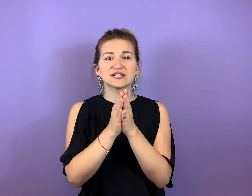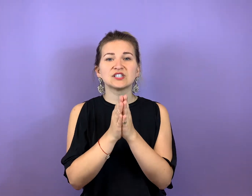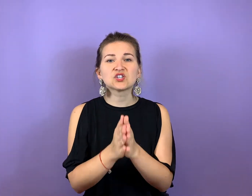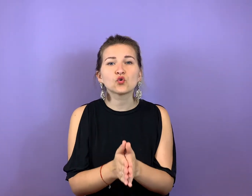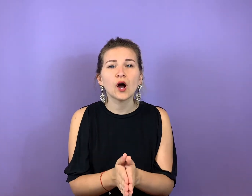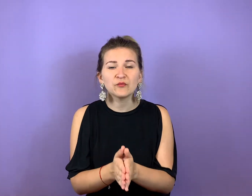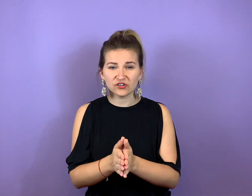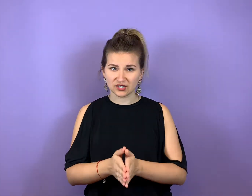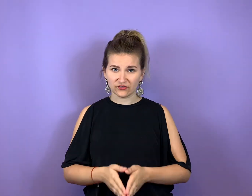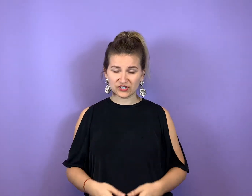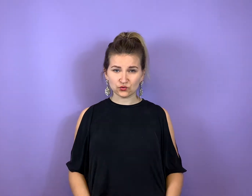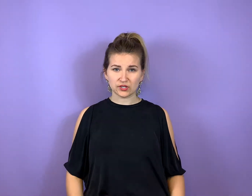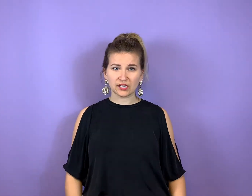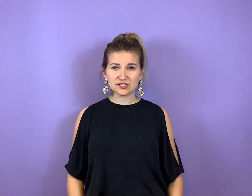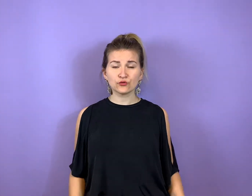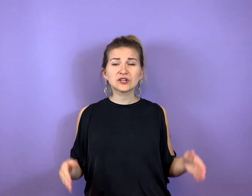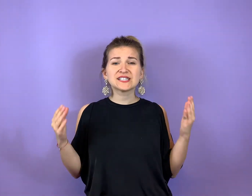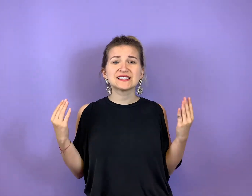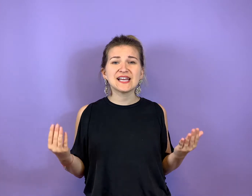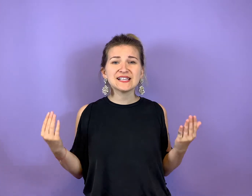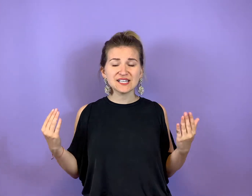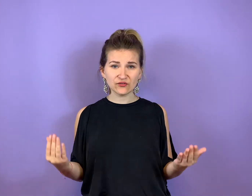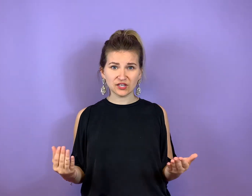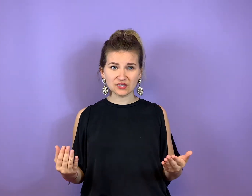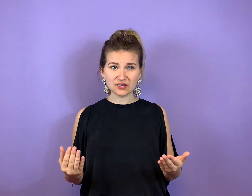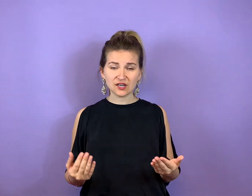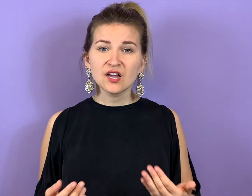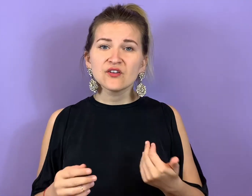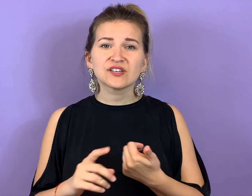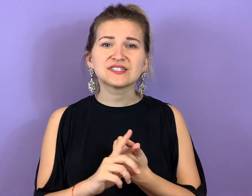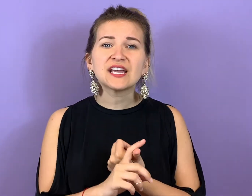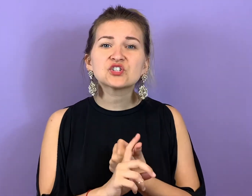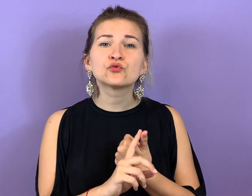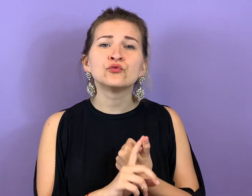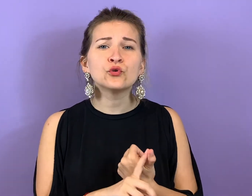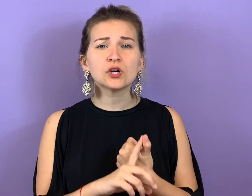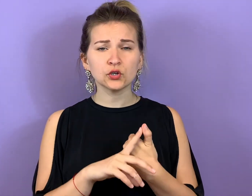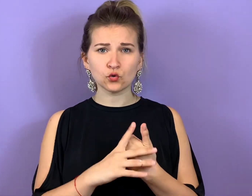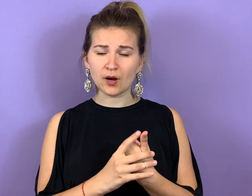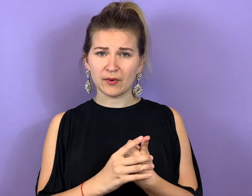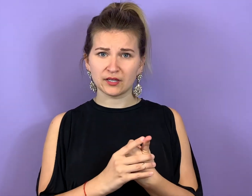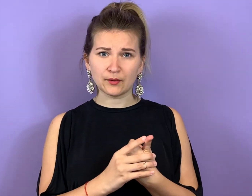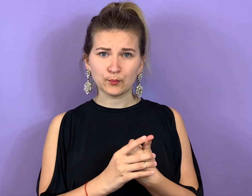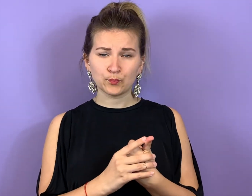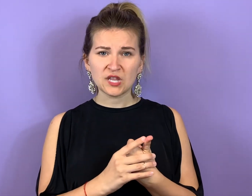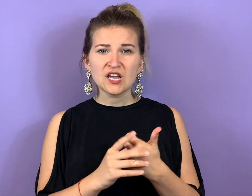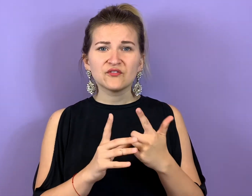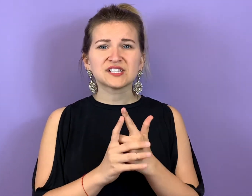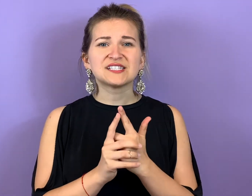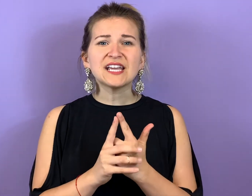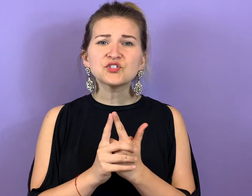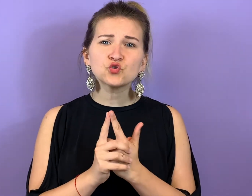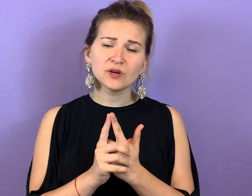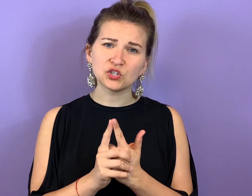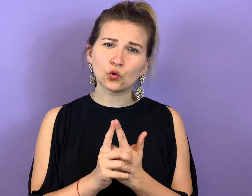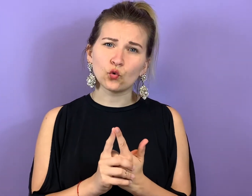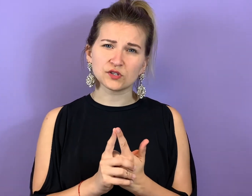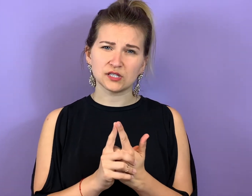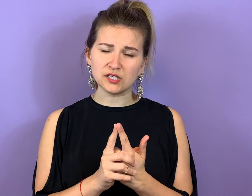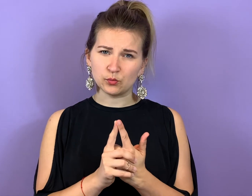enorm wichtig, was du denkst. Wirklich sehr, sehr wichtig. Was denkst du wirklich über Männer? Was denkst du über die große Liebe?